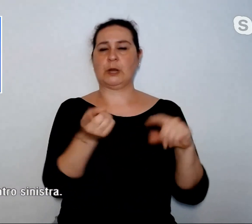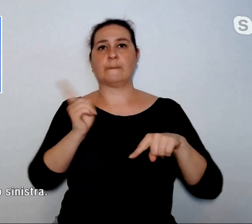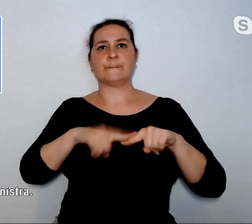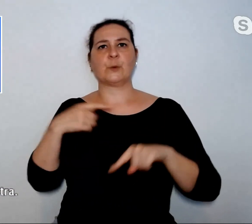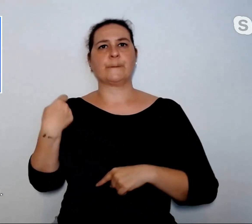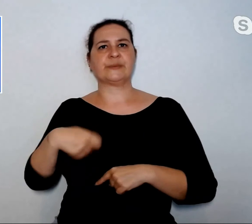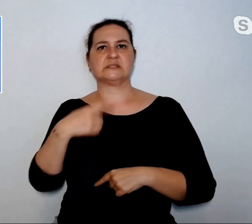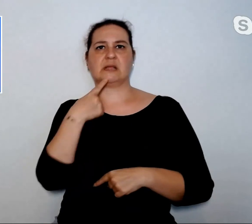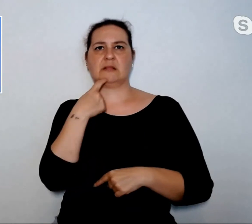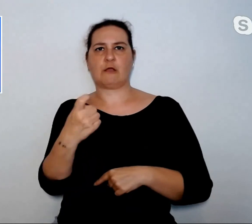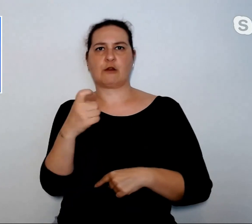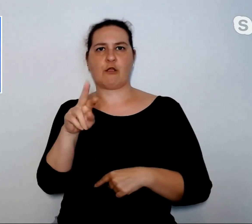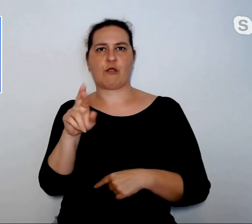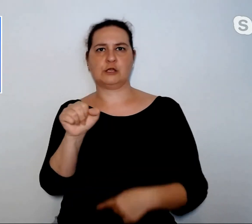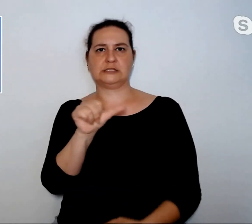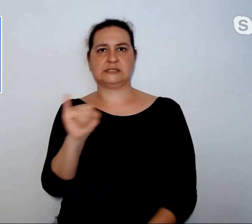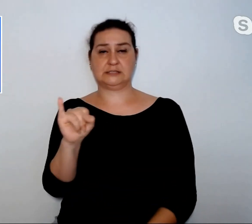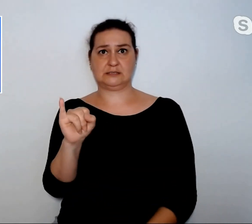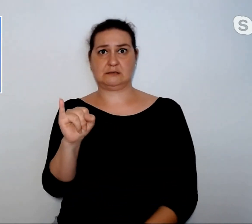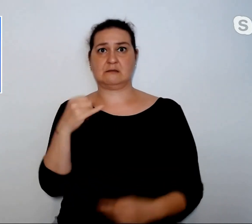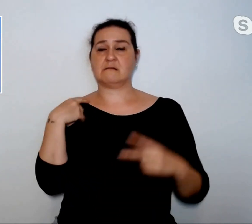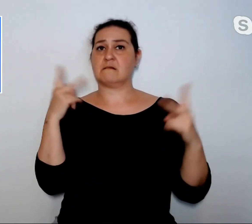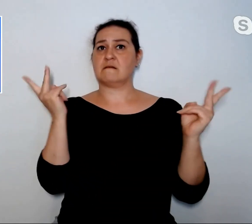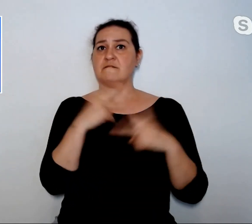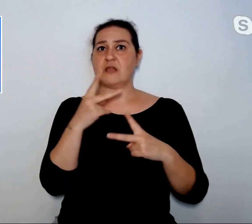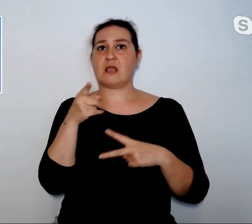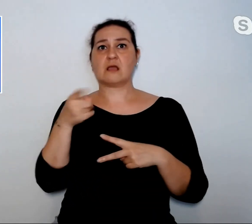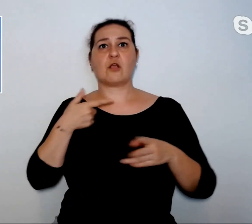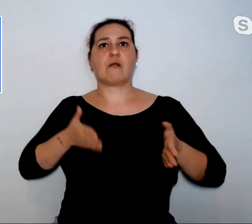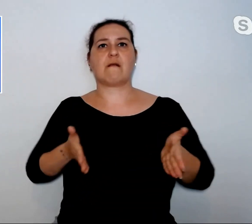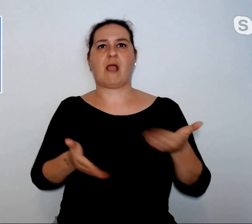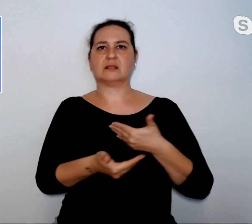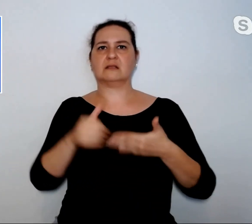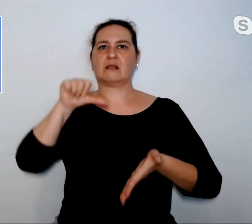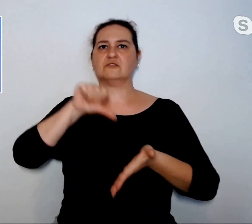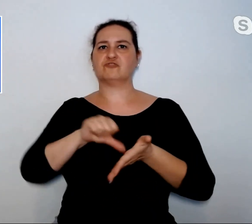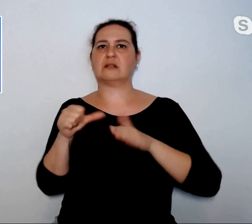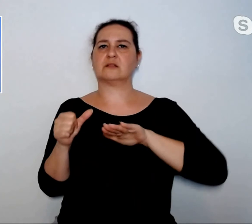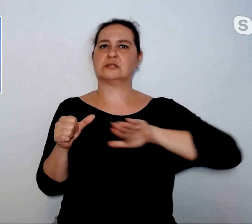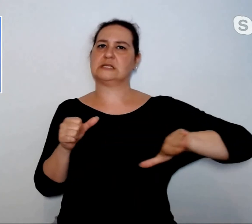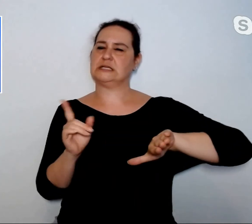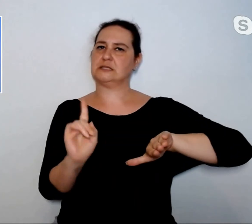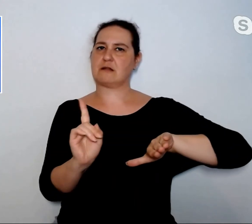la Toscana, anche se non sarà lui il candidato per il centro-sinistra.